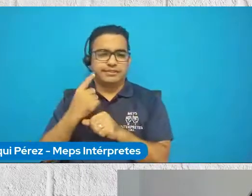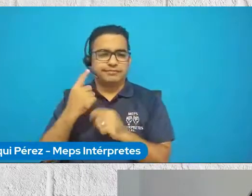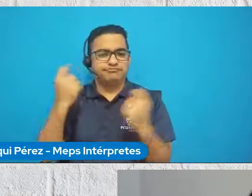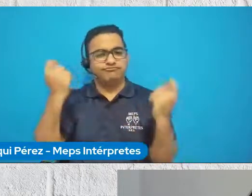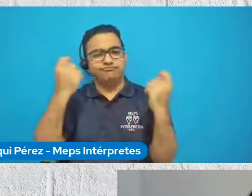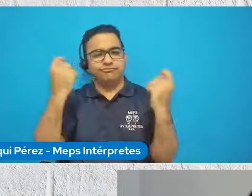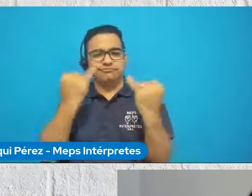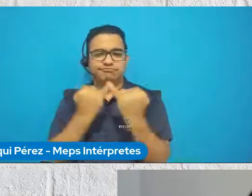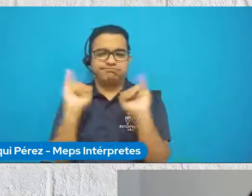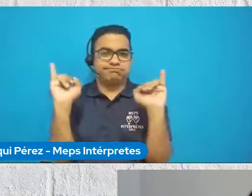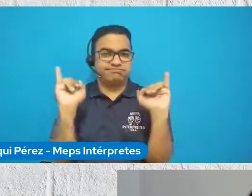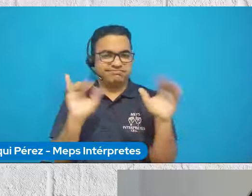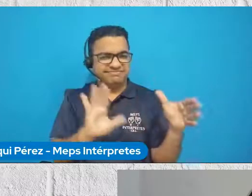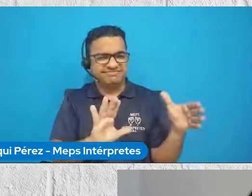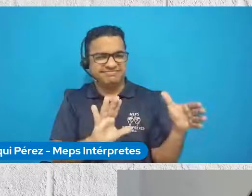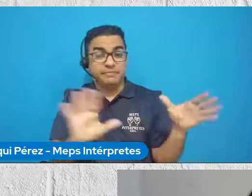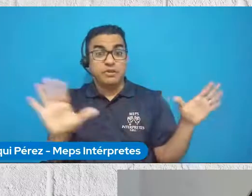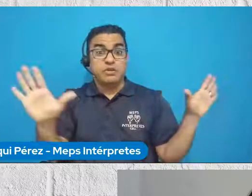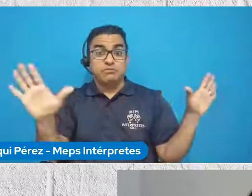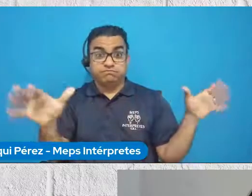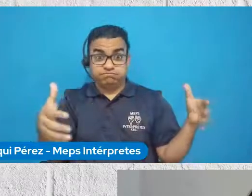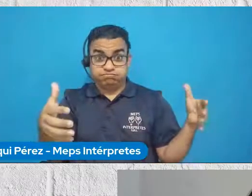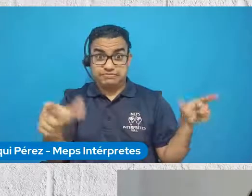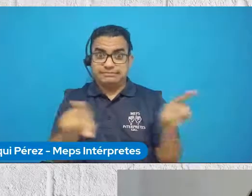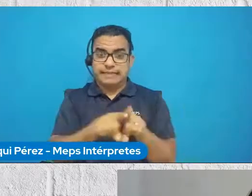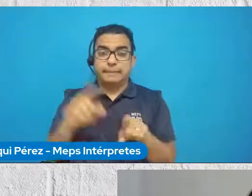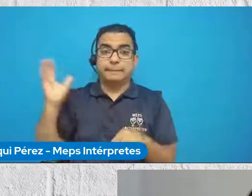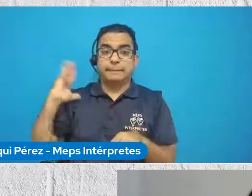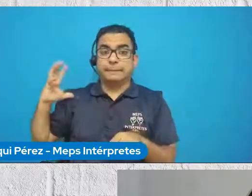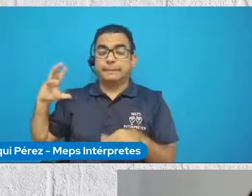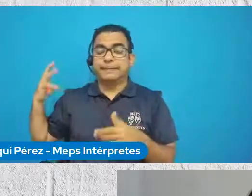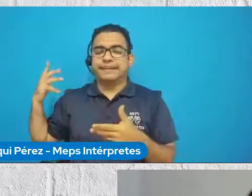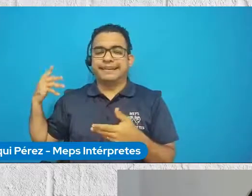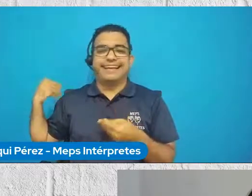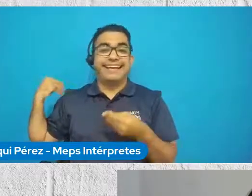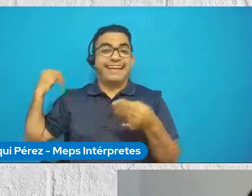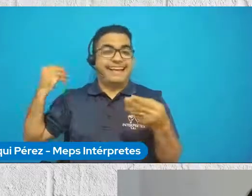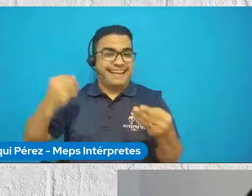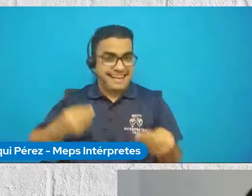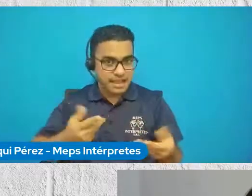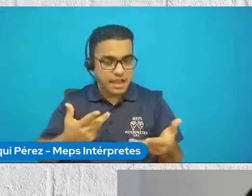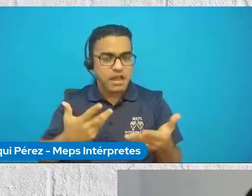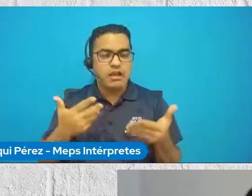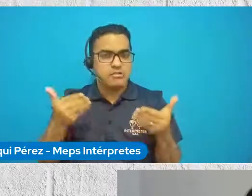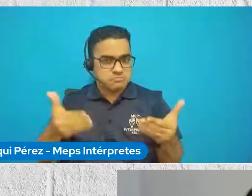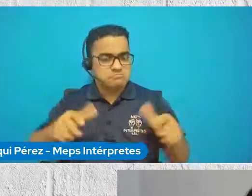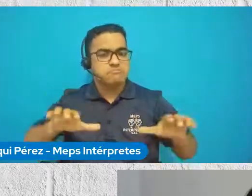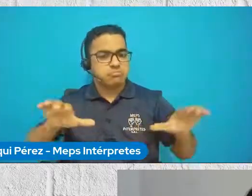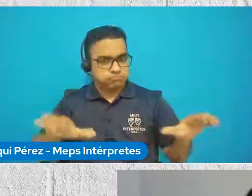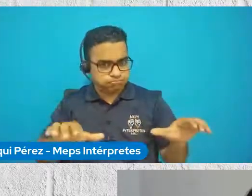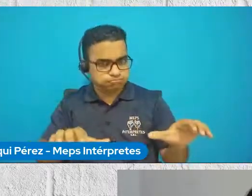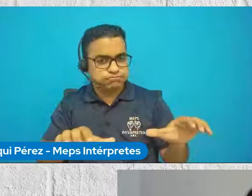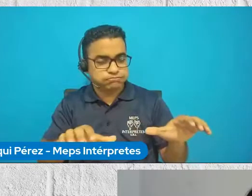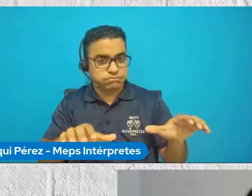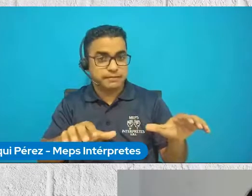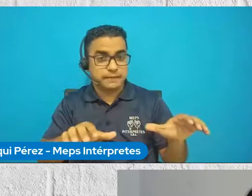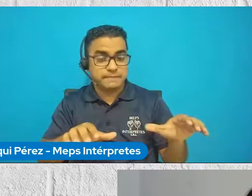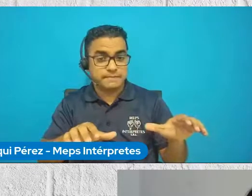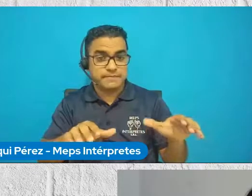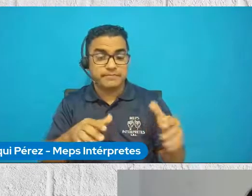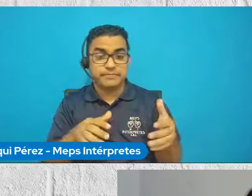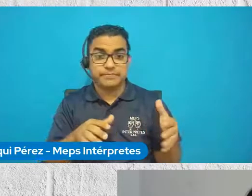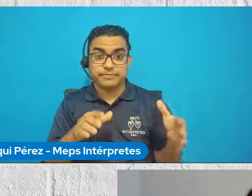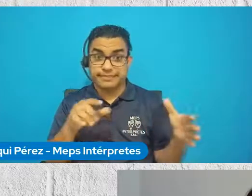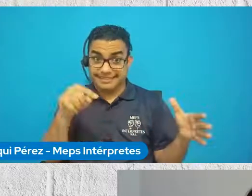o para aplicar esa misma metodología que ya traían en un contexto en concreto, que es un contexto además